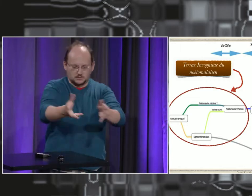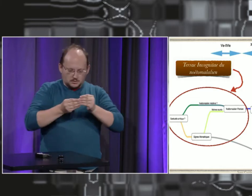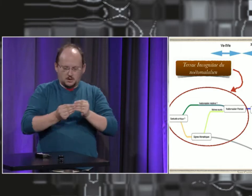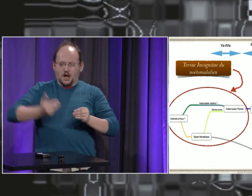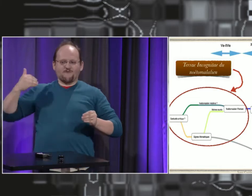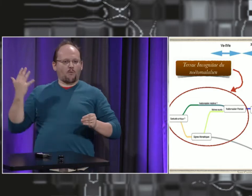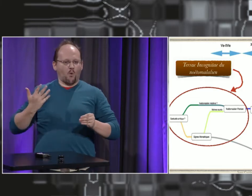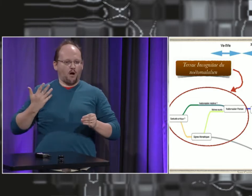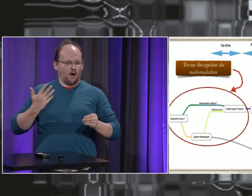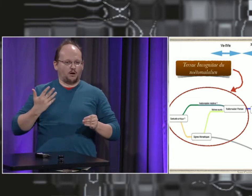c'est la grande inconnue.